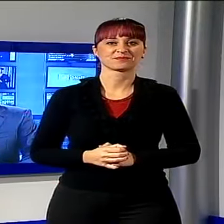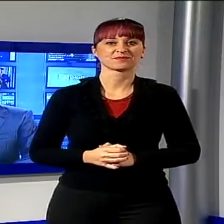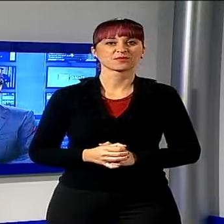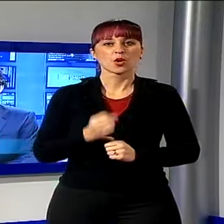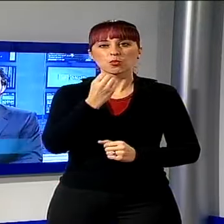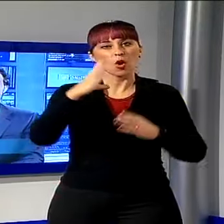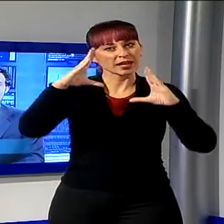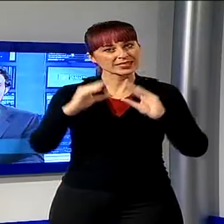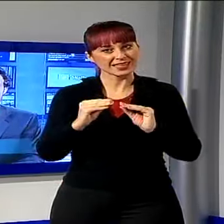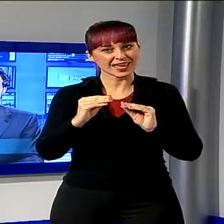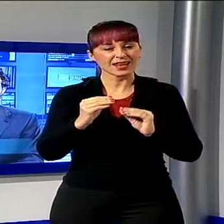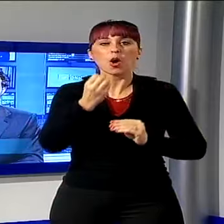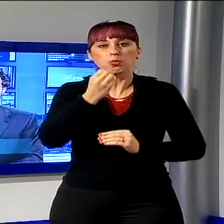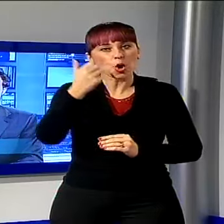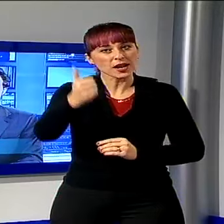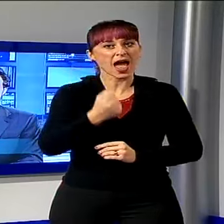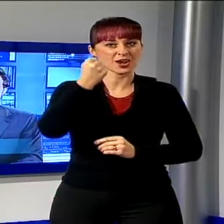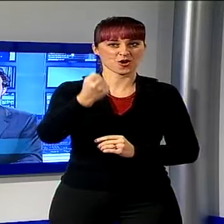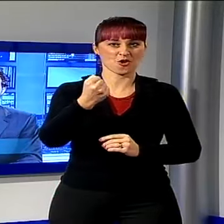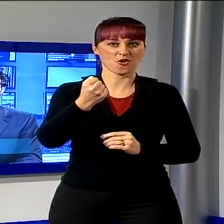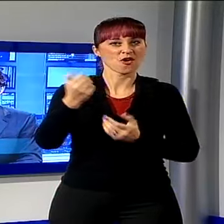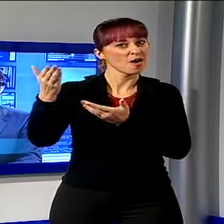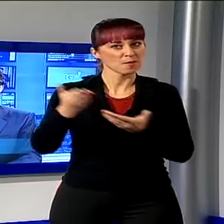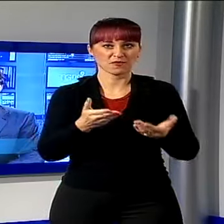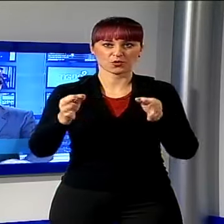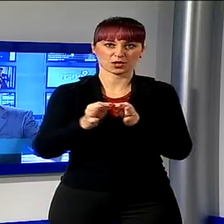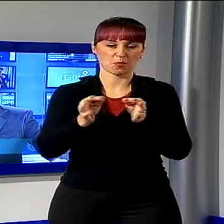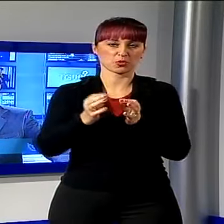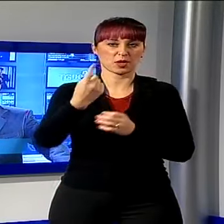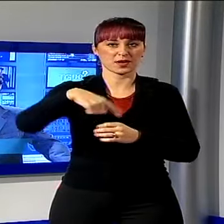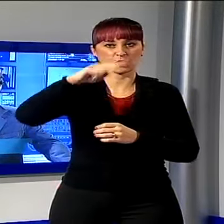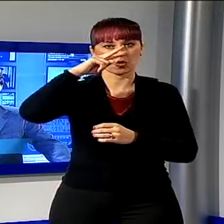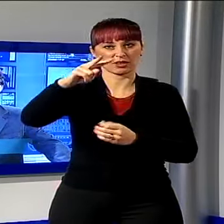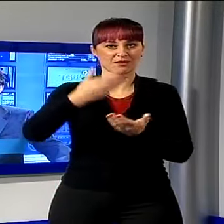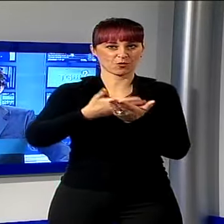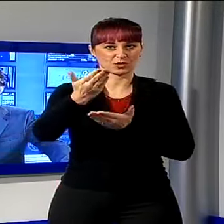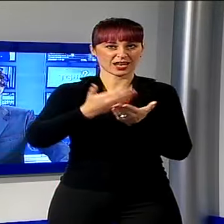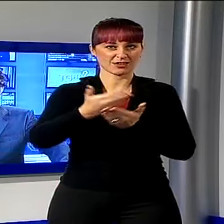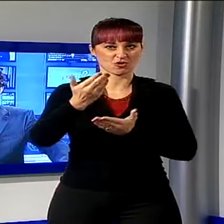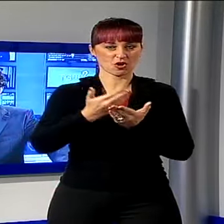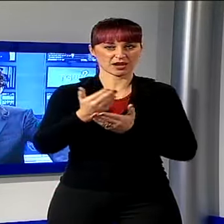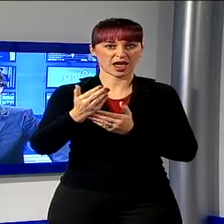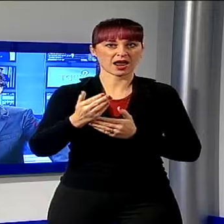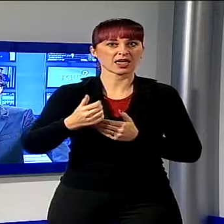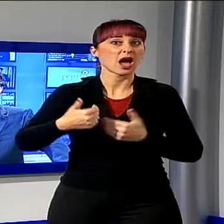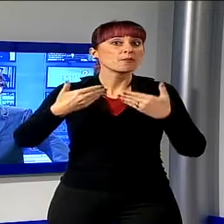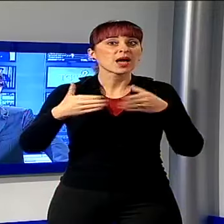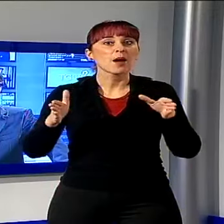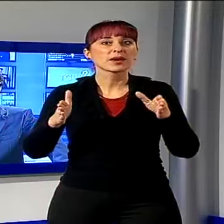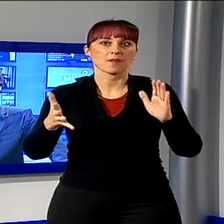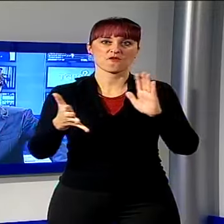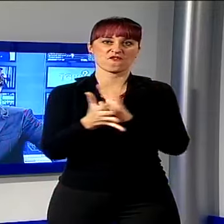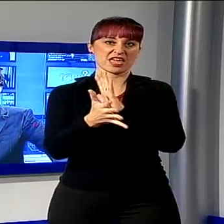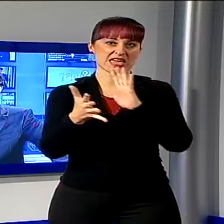Buonasera e buon anno, ben trovati per questa nuova edizione del TG Noi che ovviamente apriamo con i